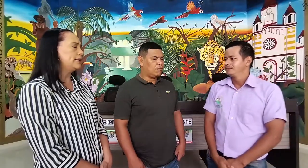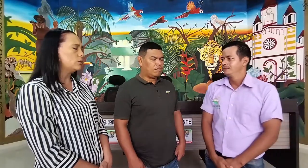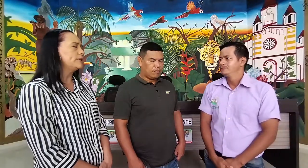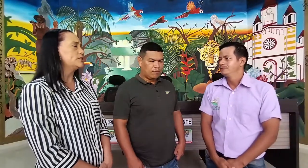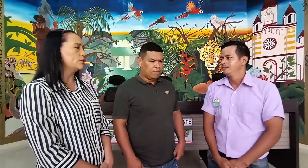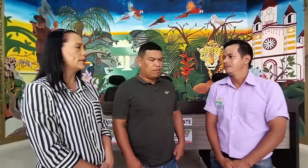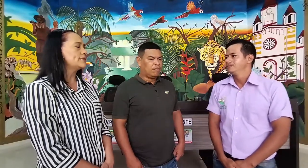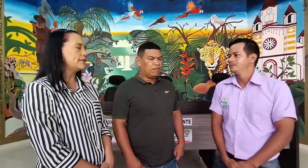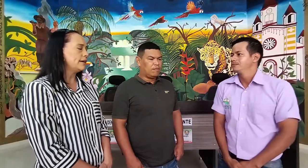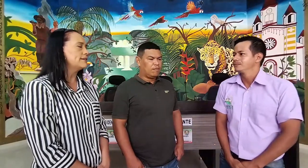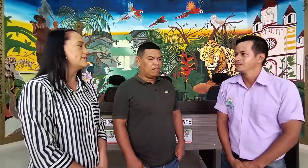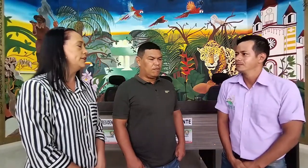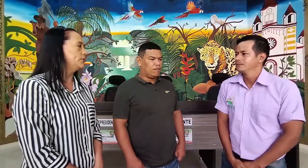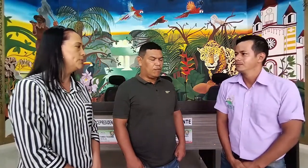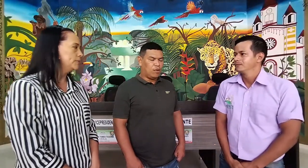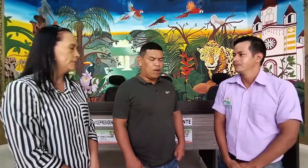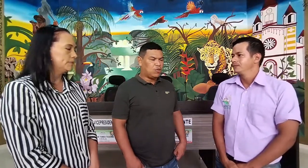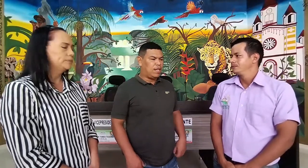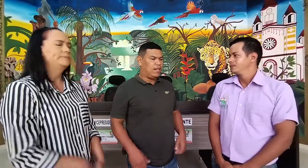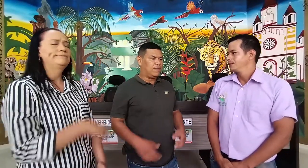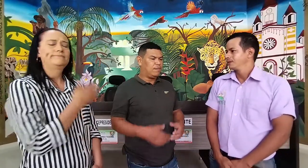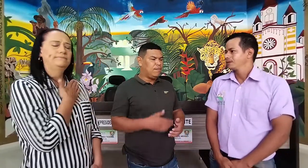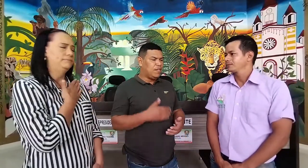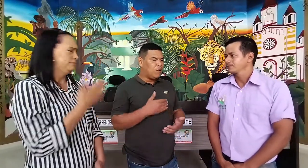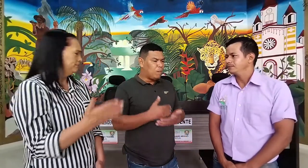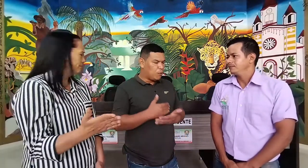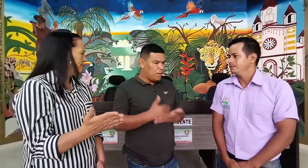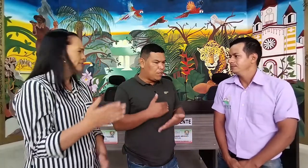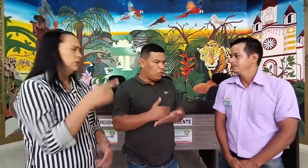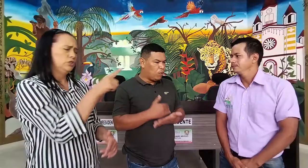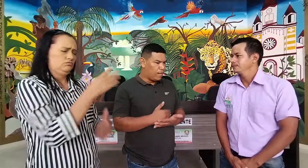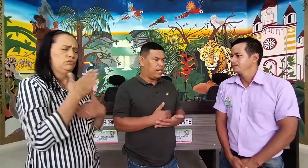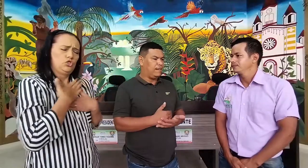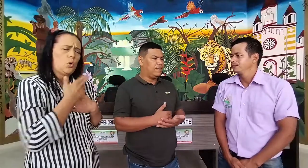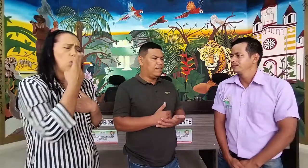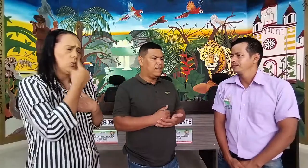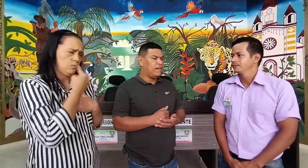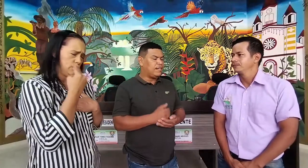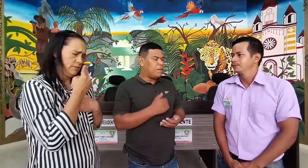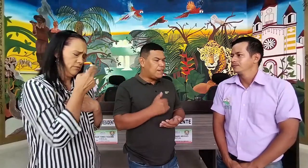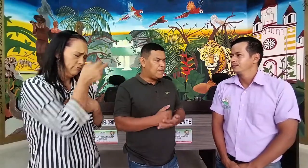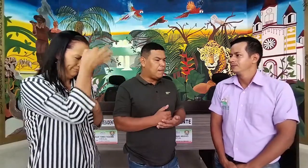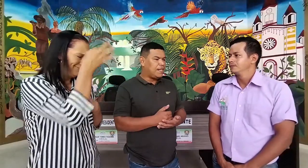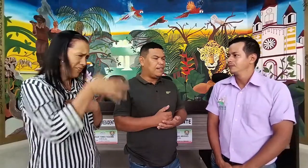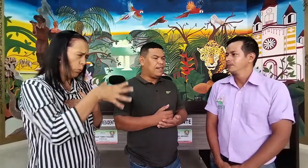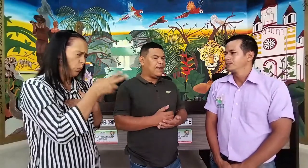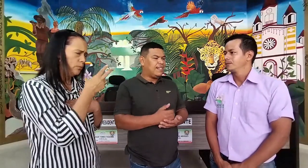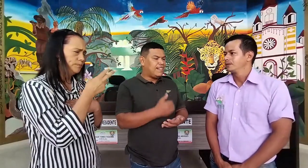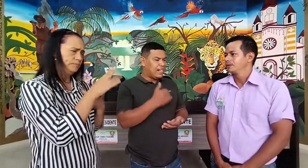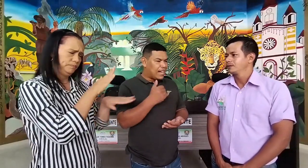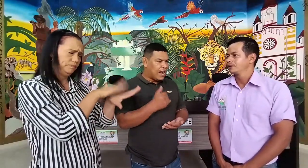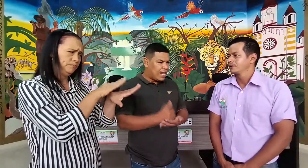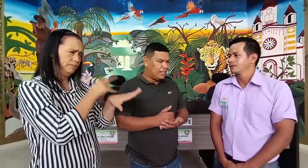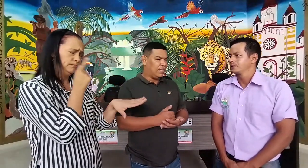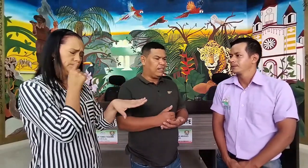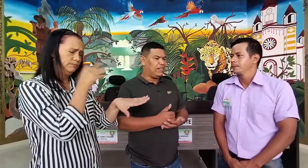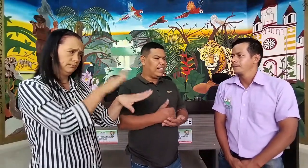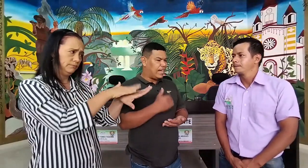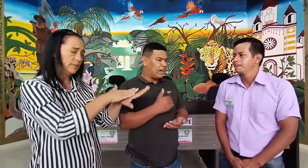la comunidad sorda siga avanzando. No, a ustedes, mi compromiso duerme es precisamente ser garante de que la